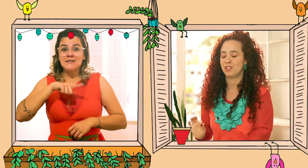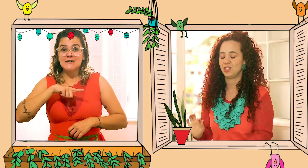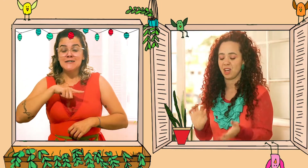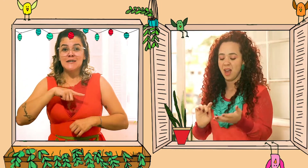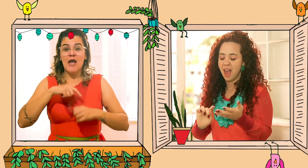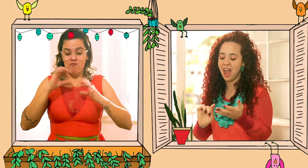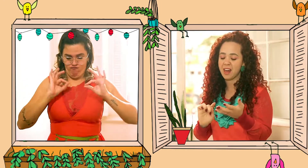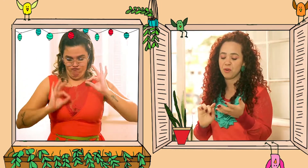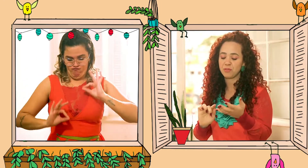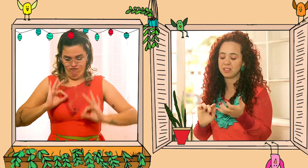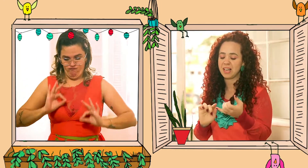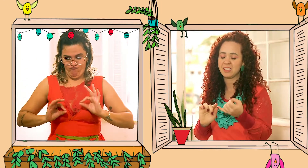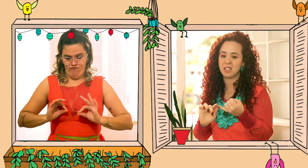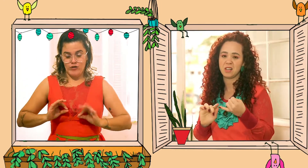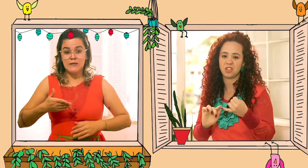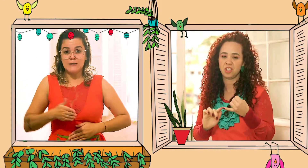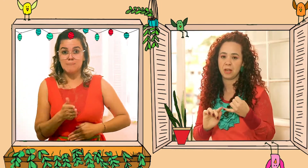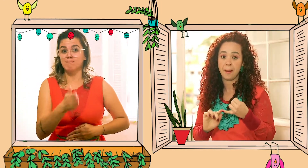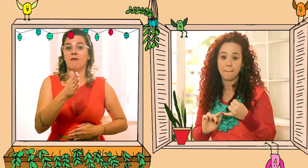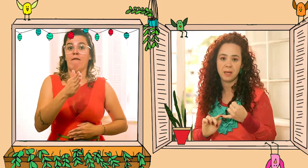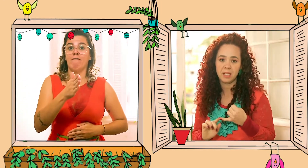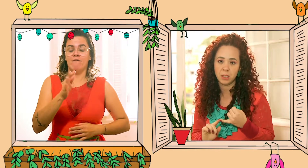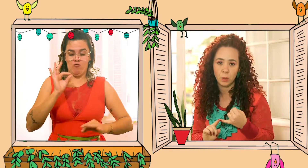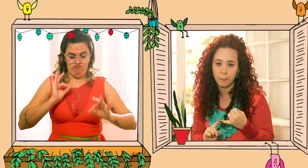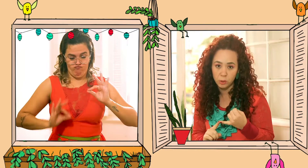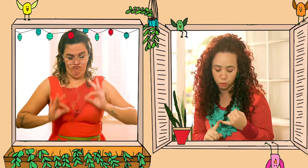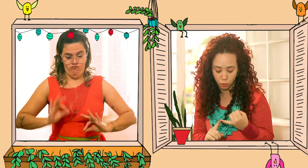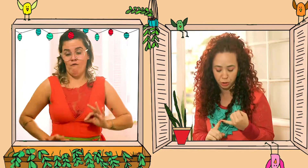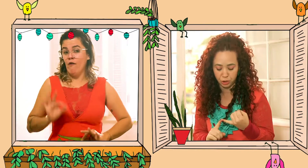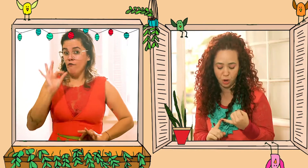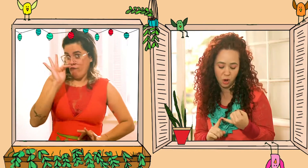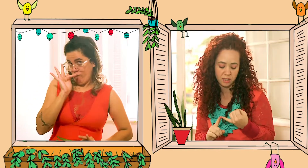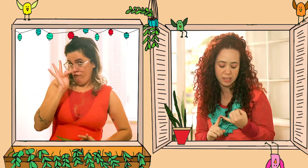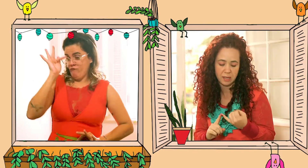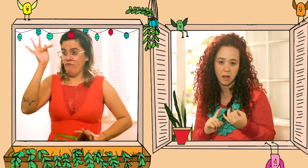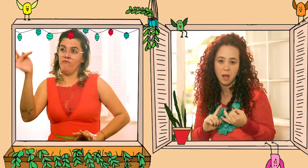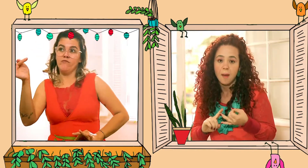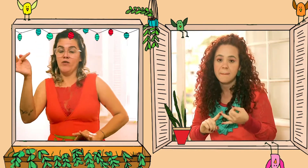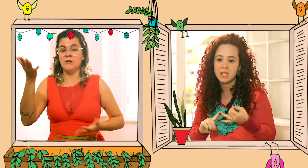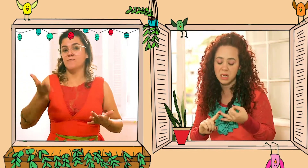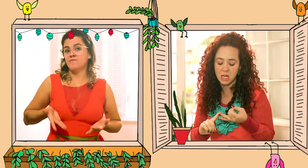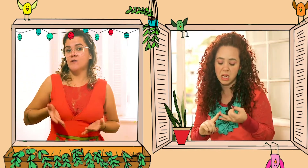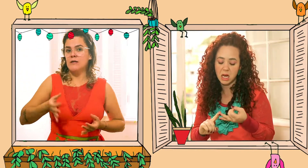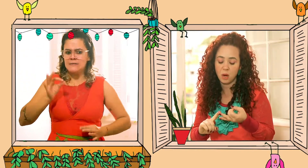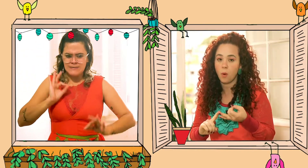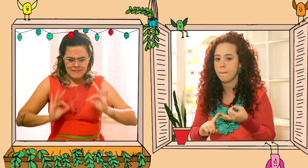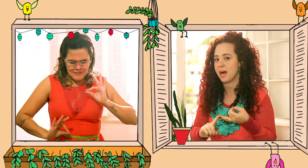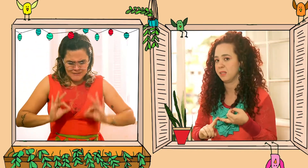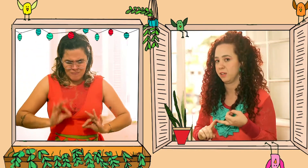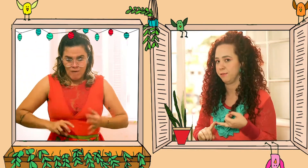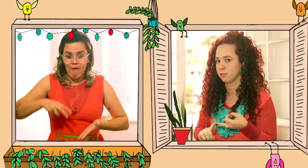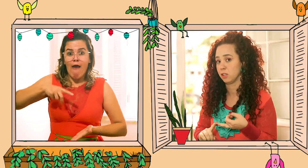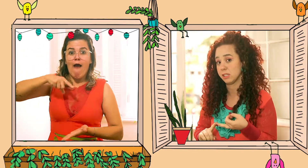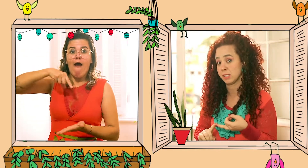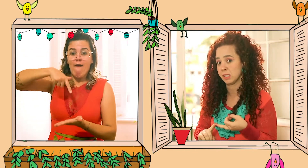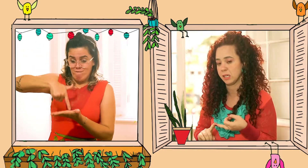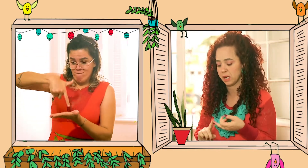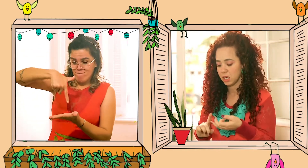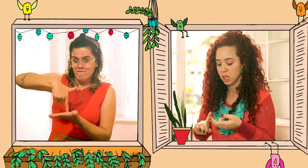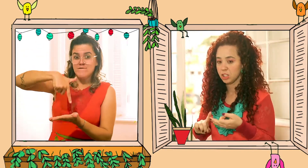minha gente, eram fantasias de menino boto cor-de-rosa, menina com madre